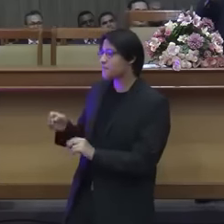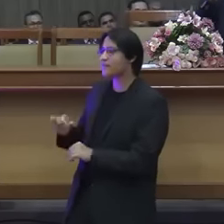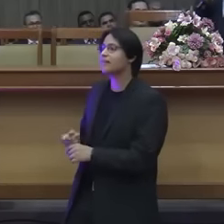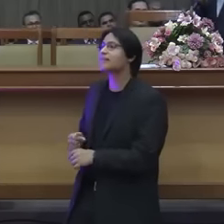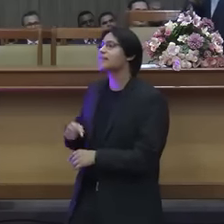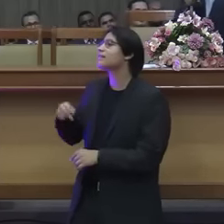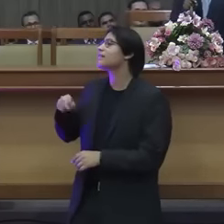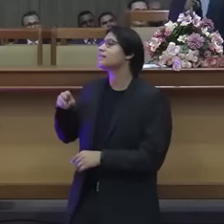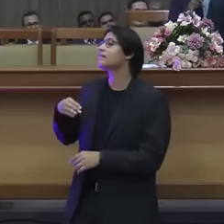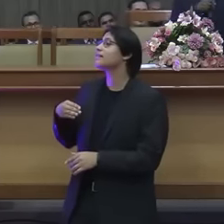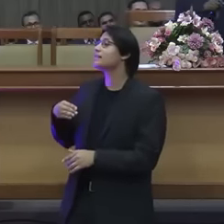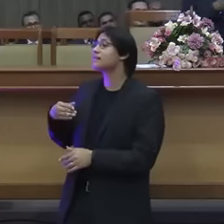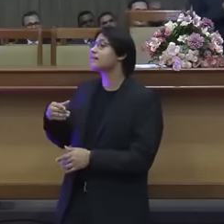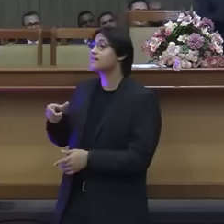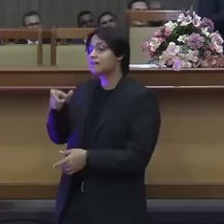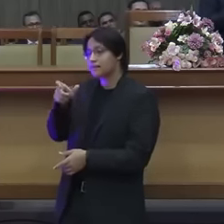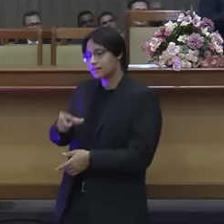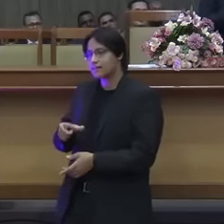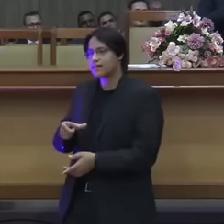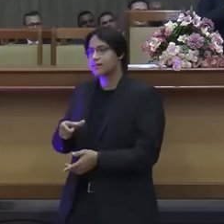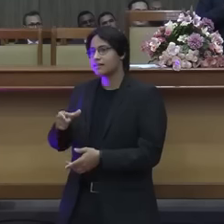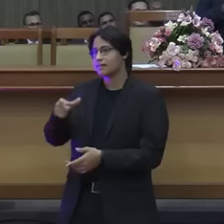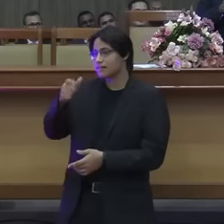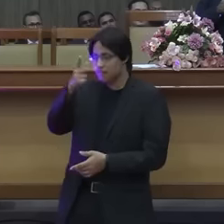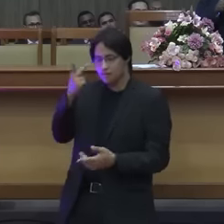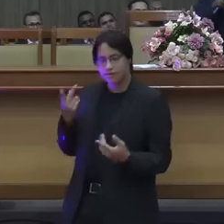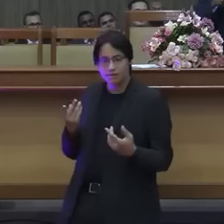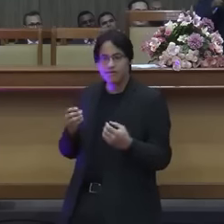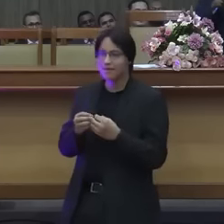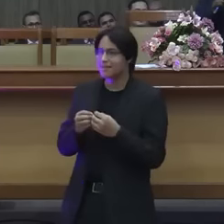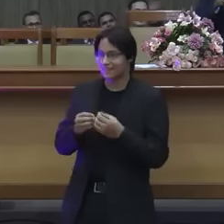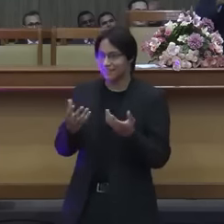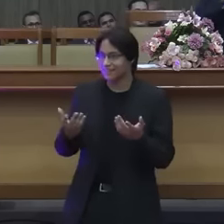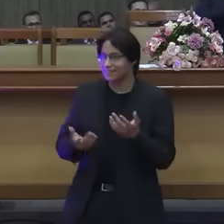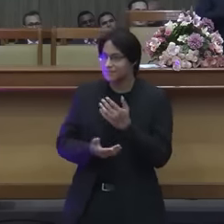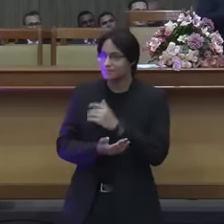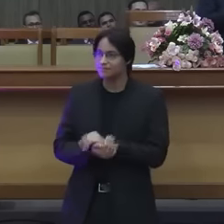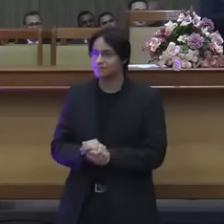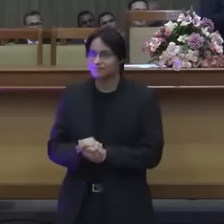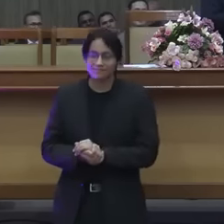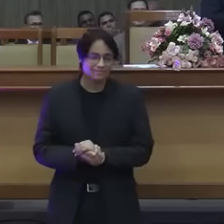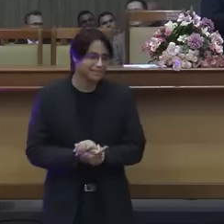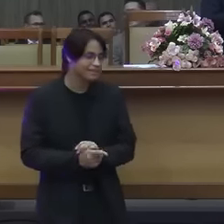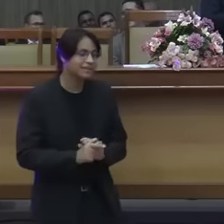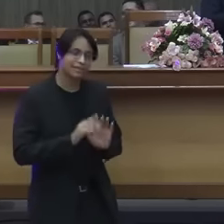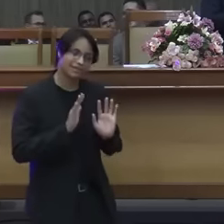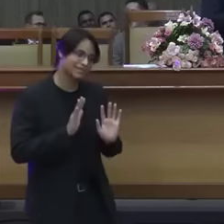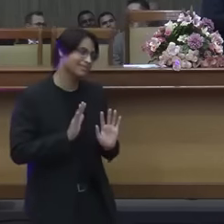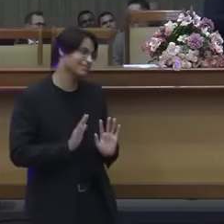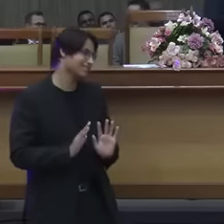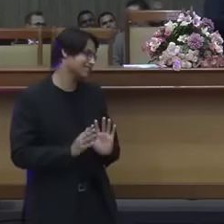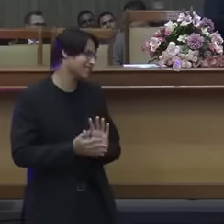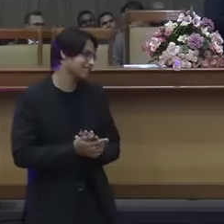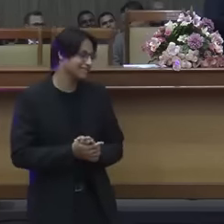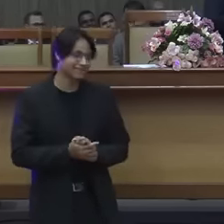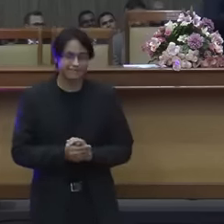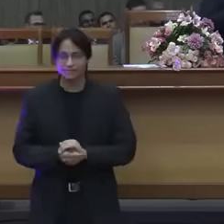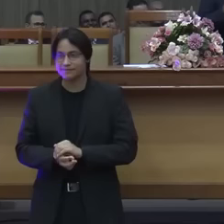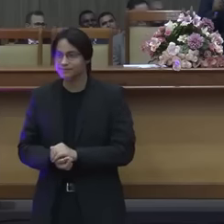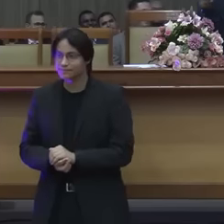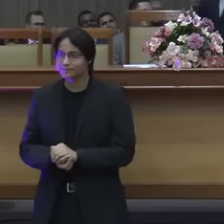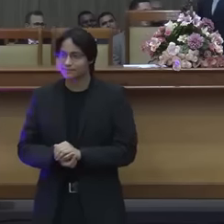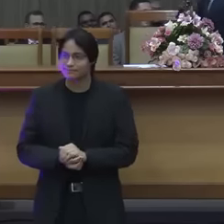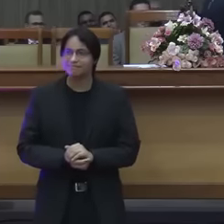próximo ai Jesus ei tu tinha ido para casa já quase salvo não era assim